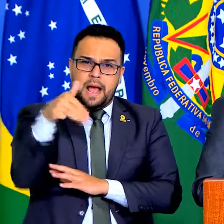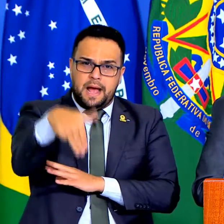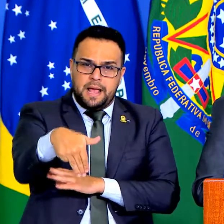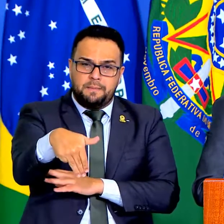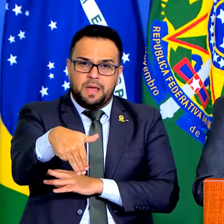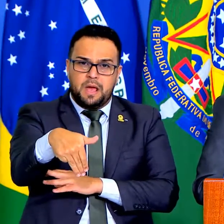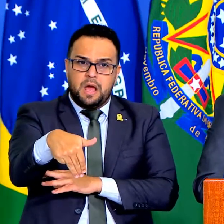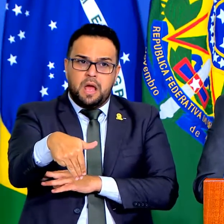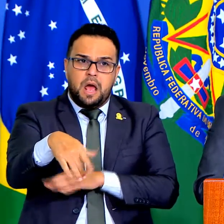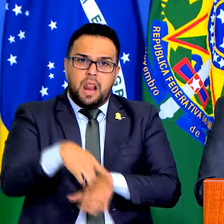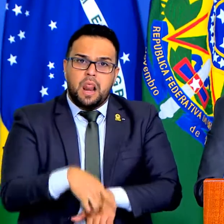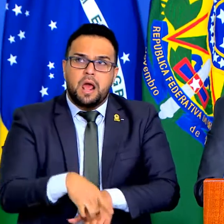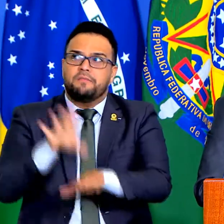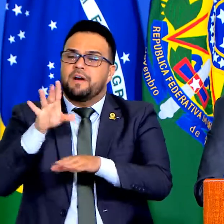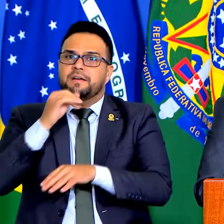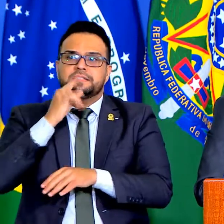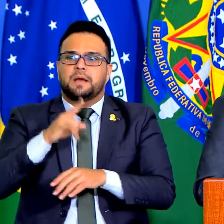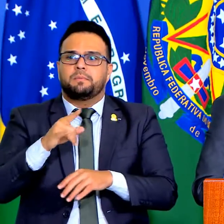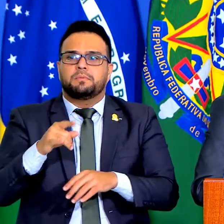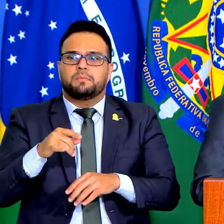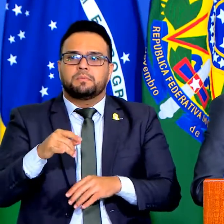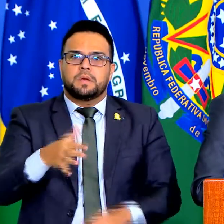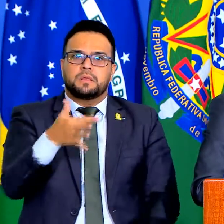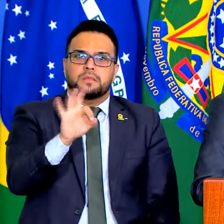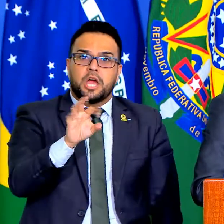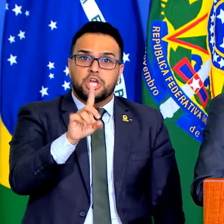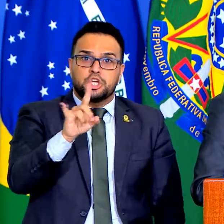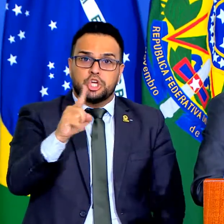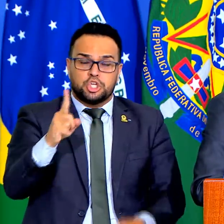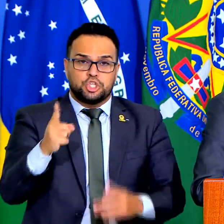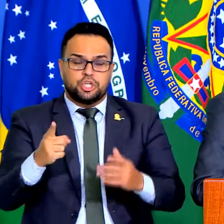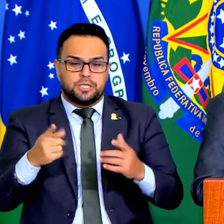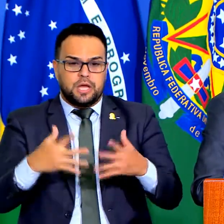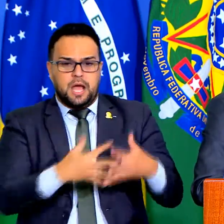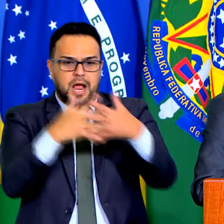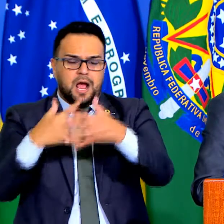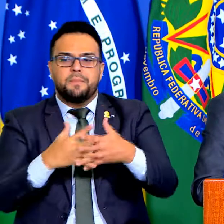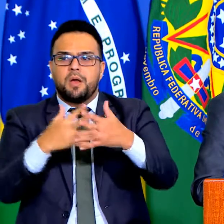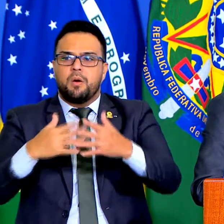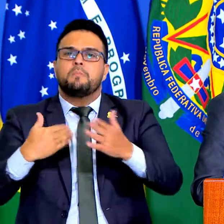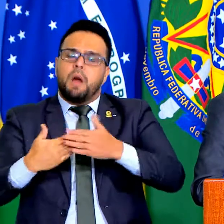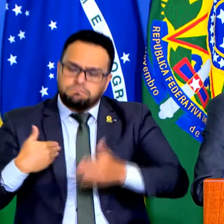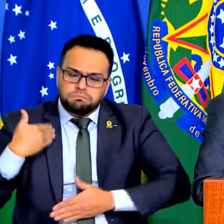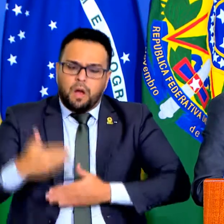10 dias para um caminhão passar por lá, vamos resolvendo,